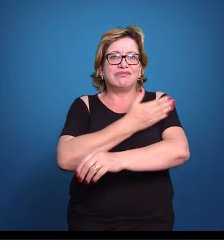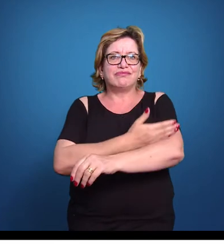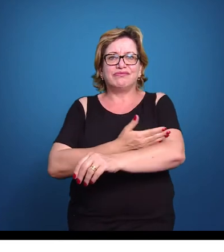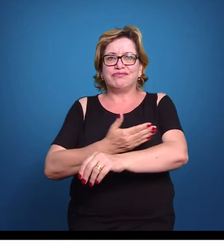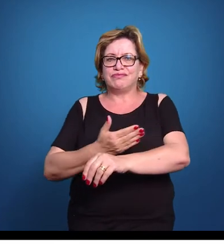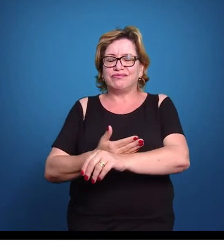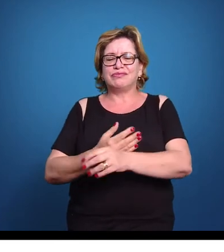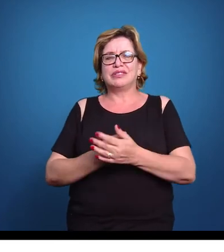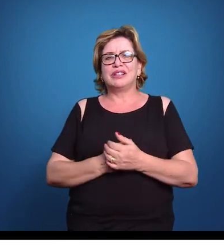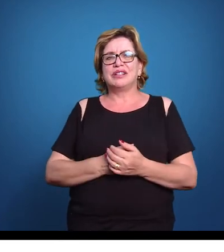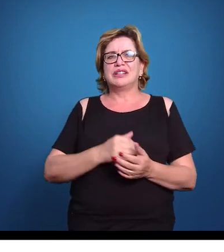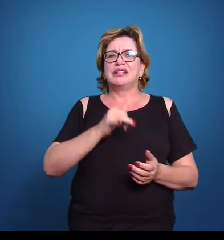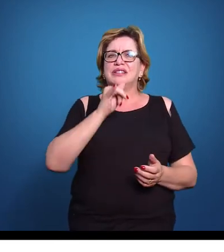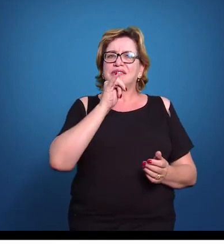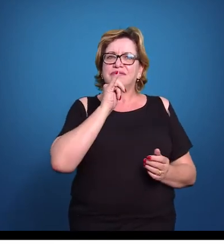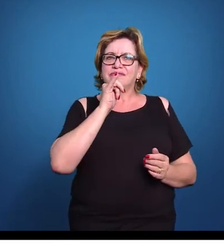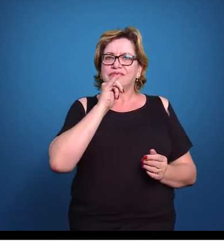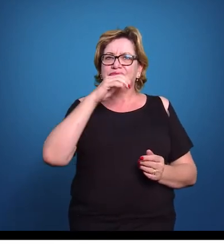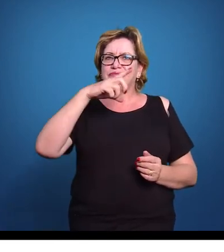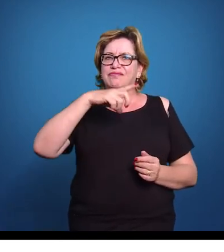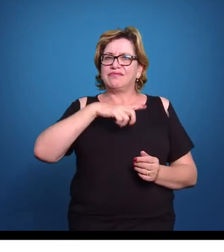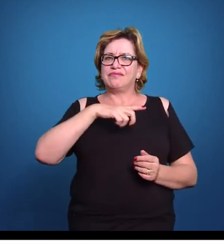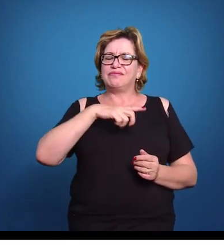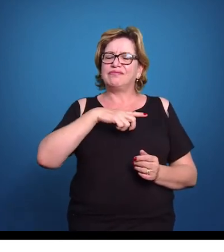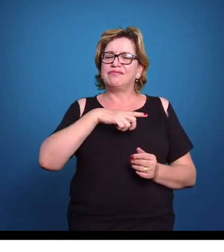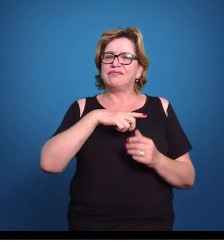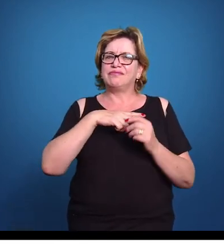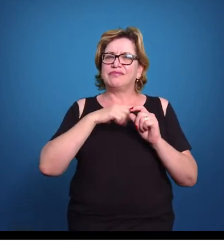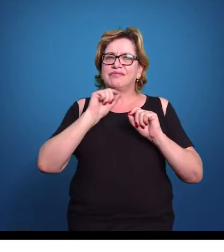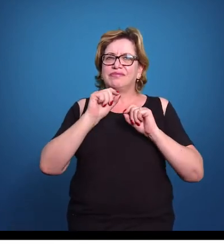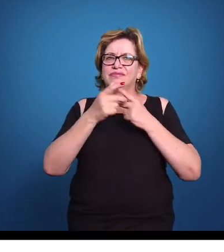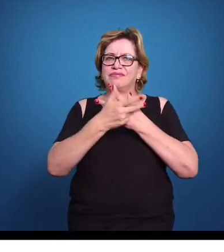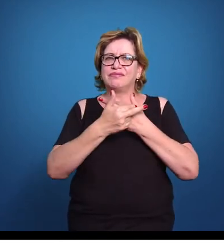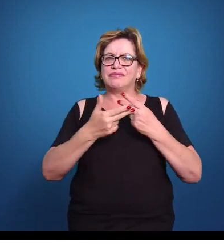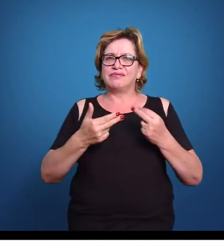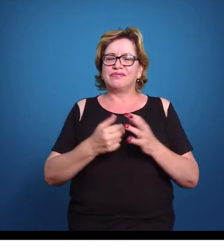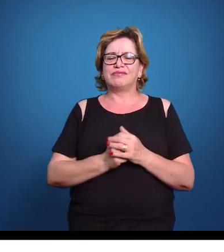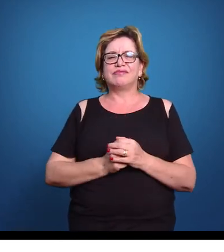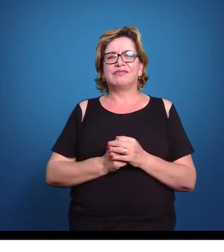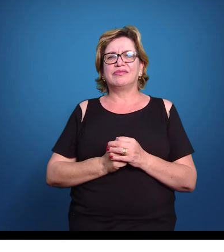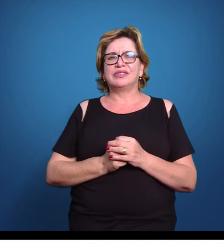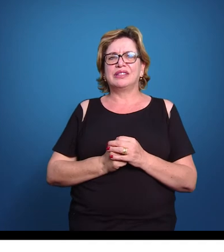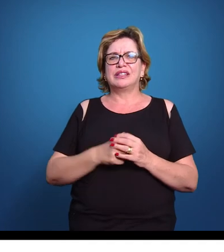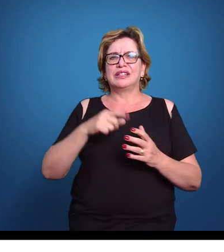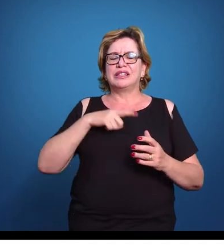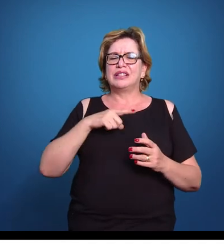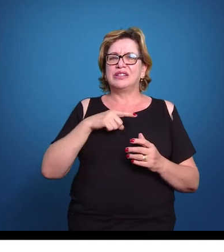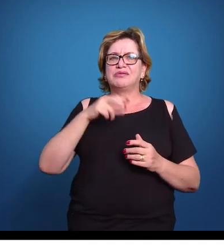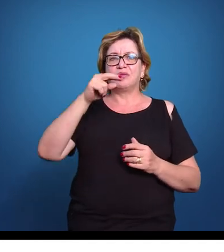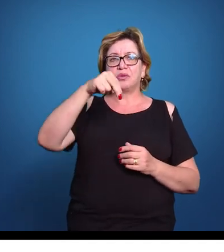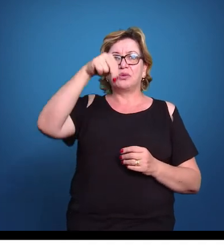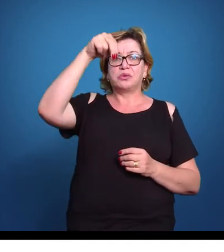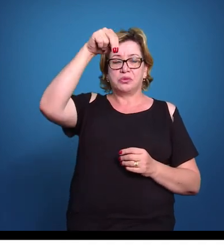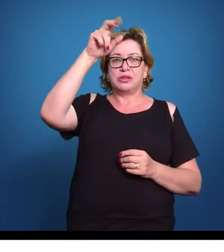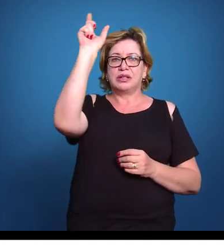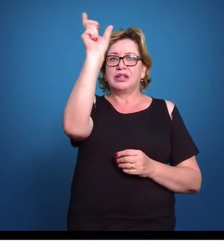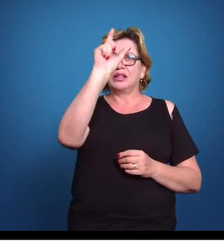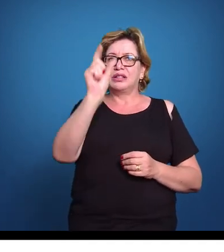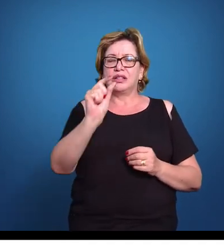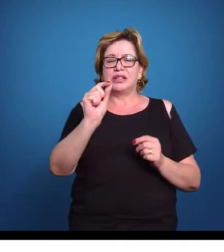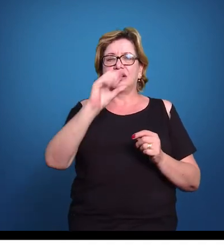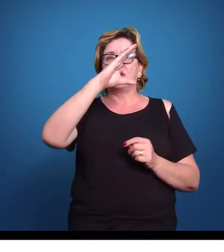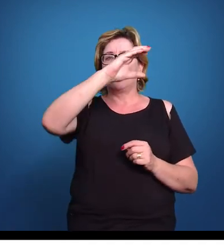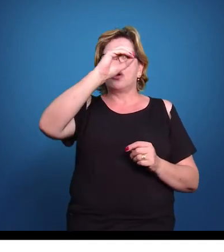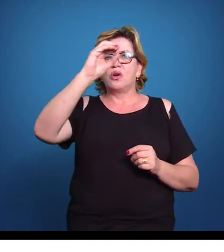E exemplos nós temos vários. Nós temos no norte da Itália uma cooperativa de